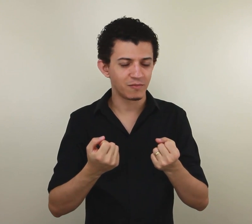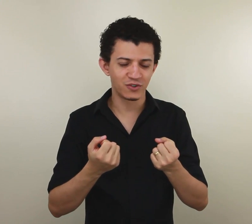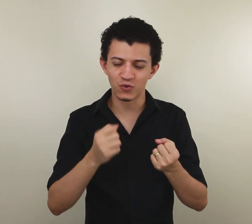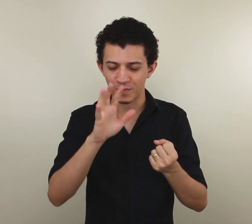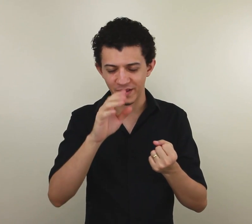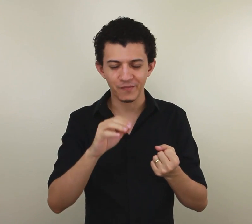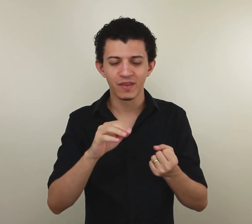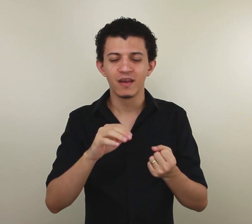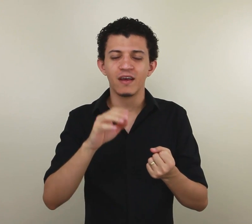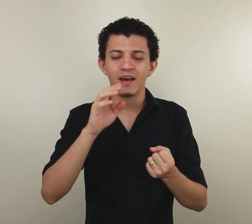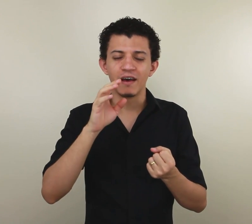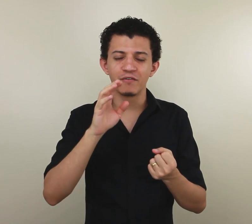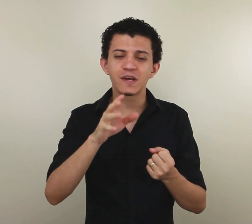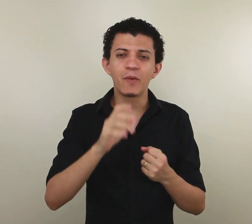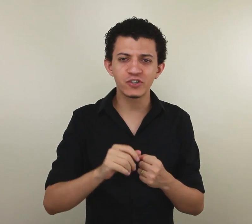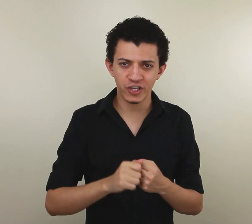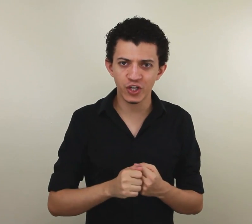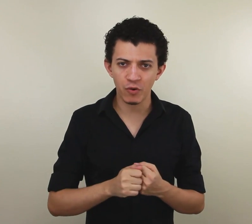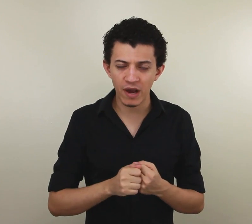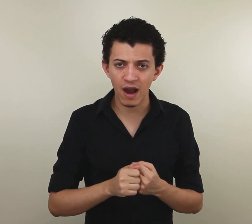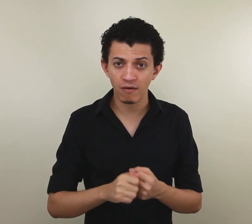Desculpa. Você pode dirigir o meu carro?